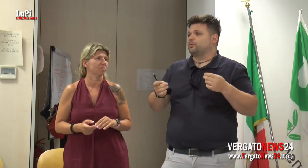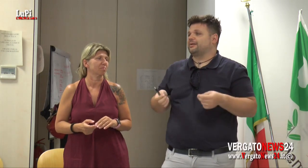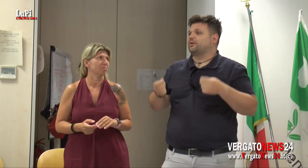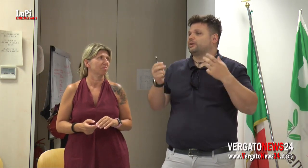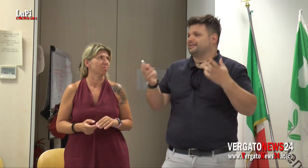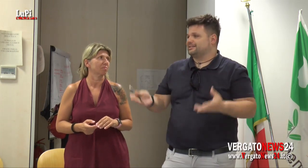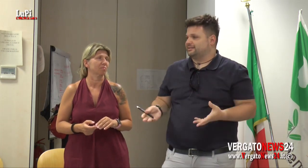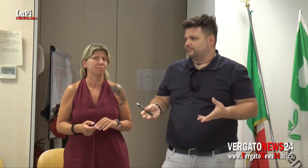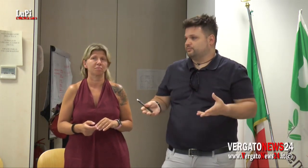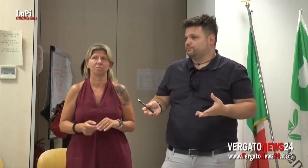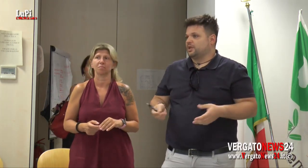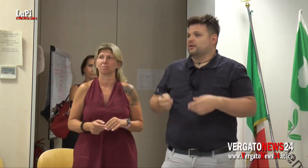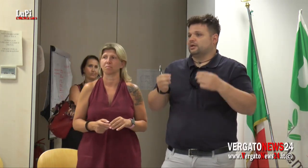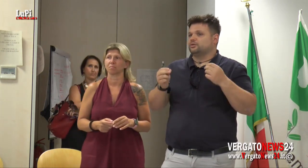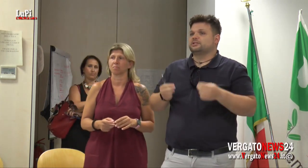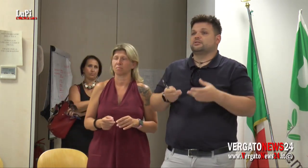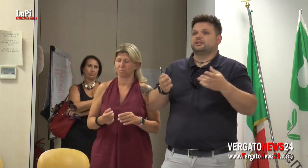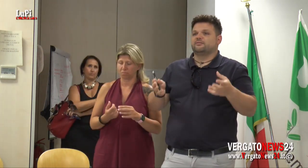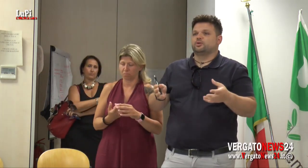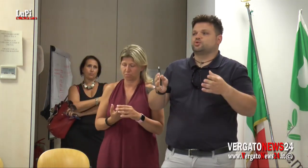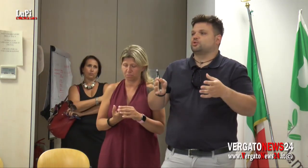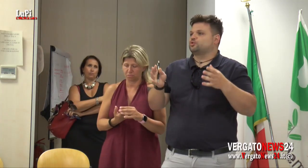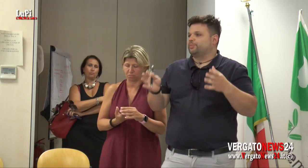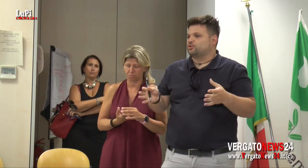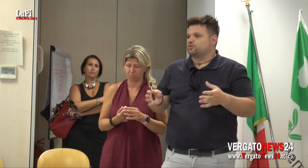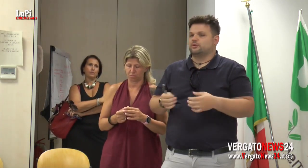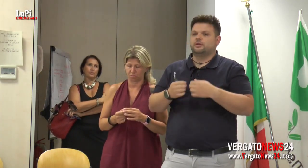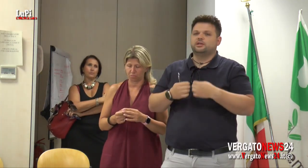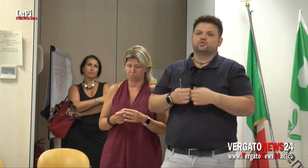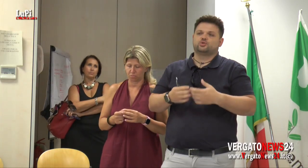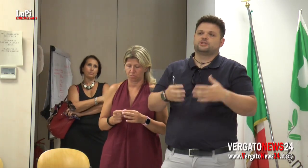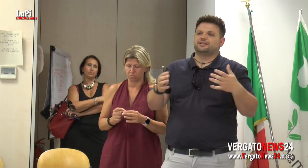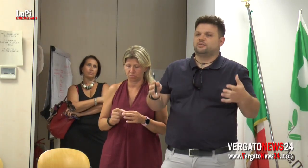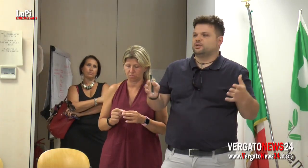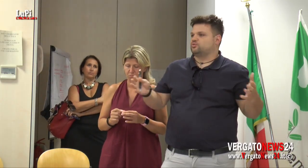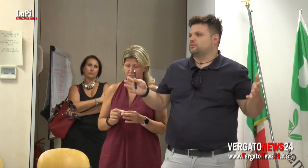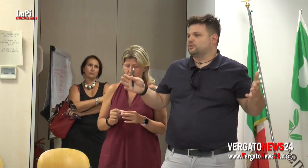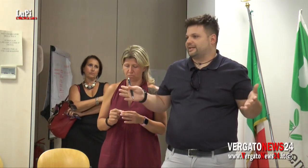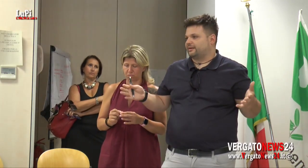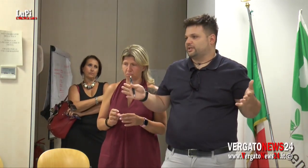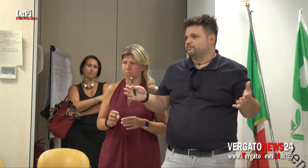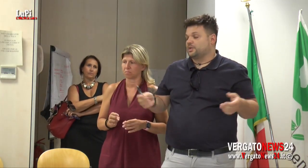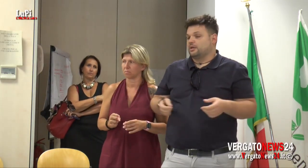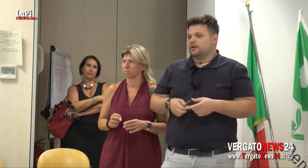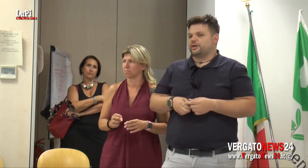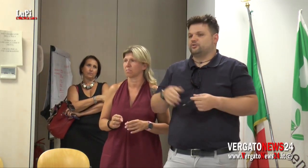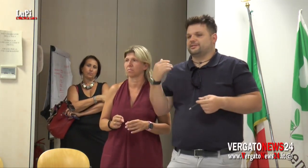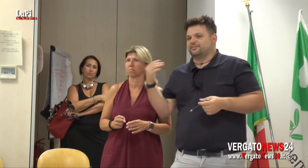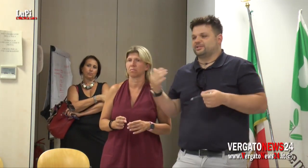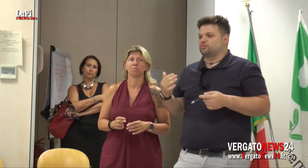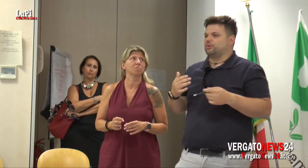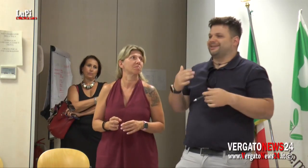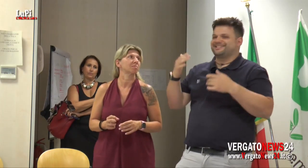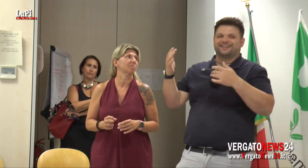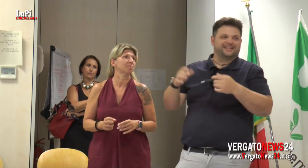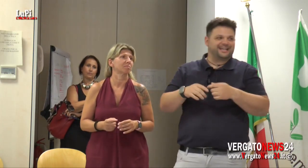Nazionale, è un problema organizzativo. Le condizioni di lavoro sono spesso insostenibili sul lungo termine. Allora, noi